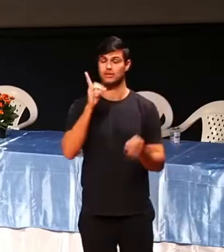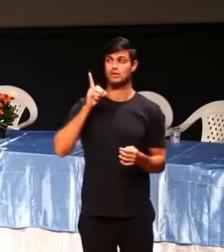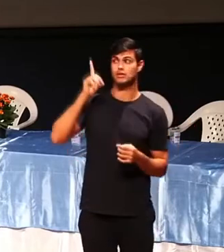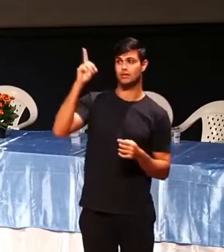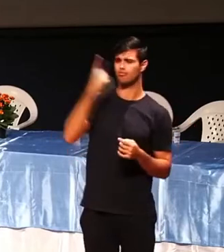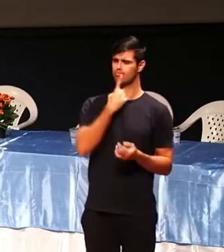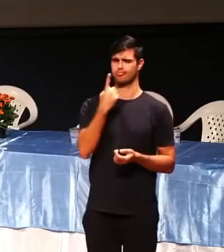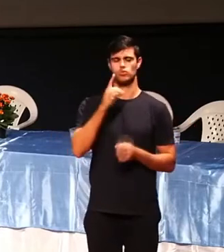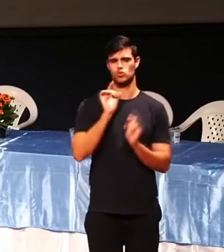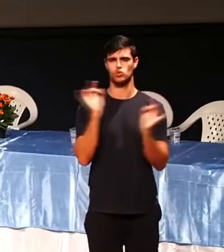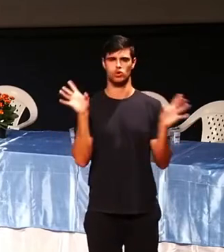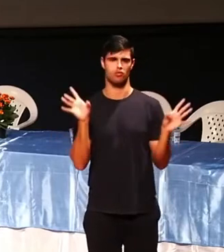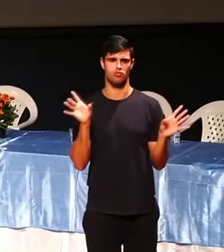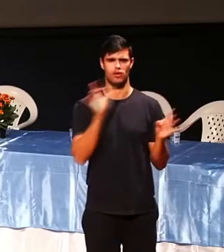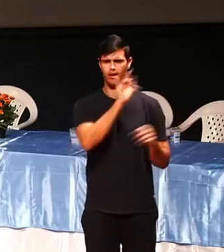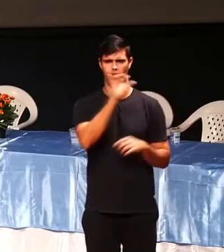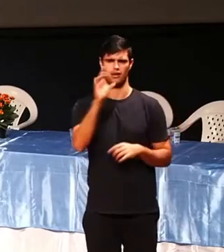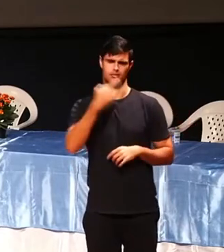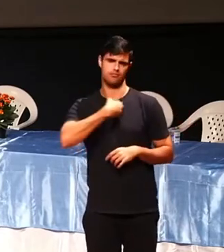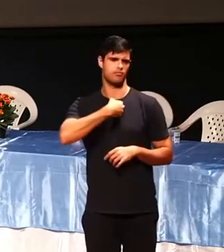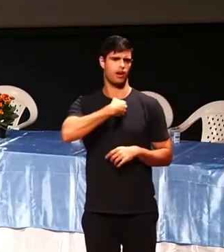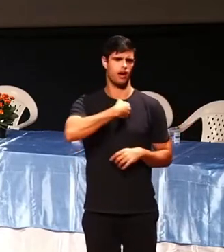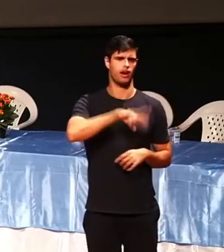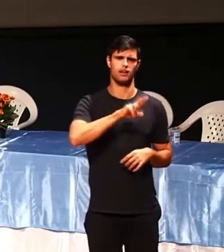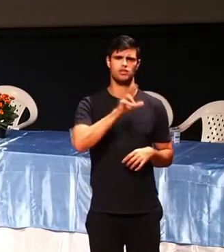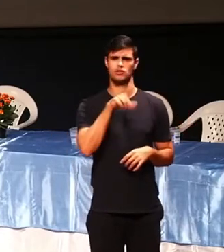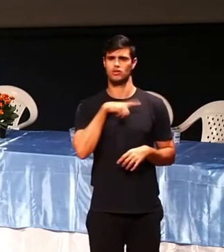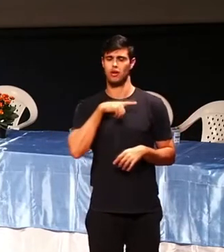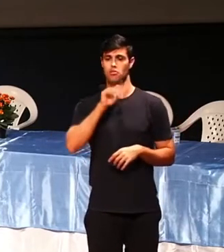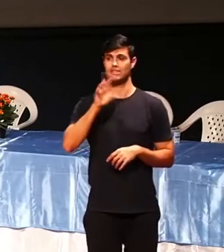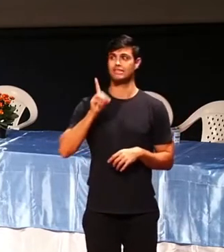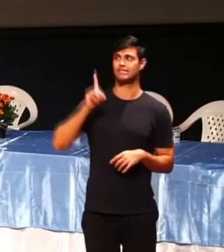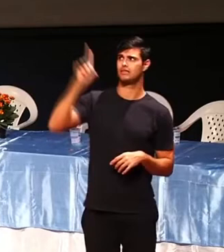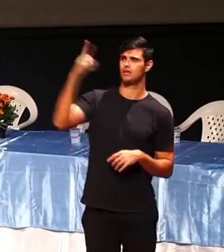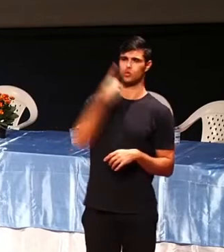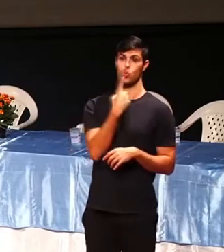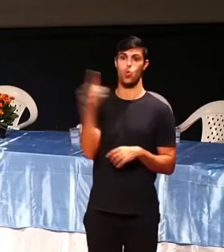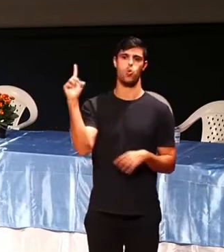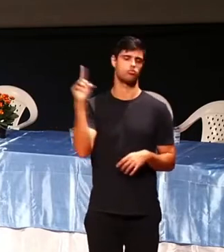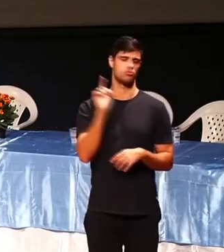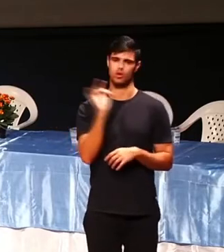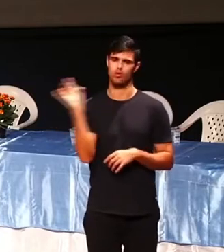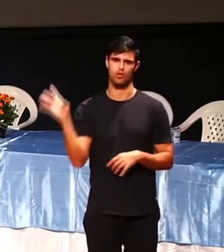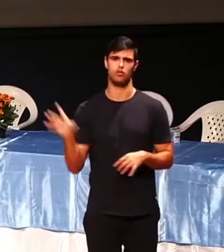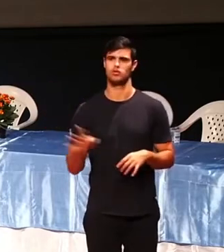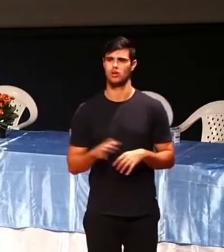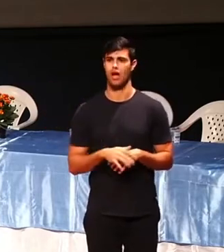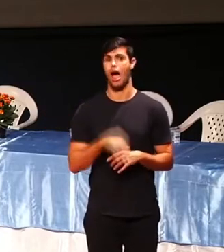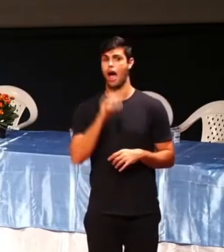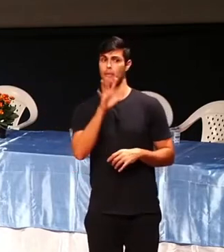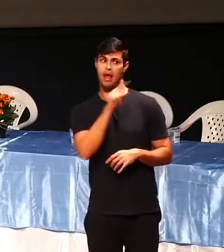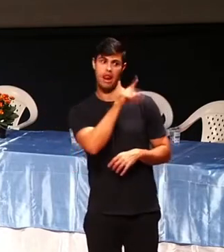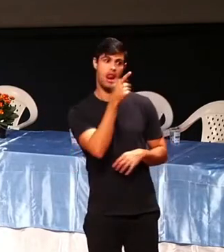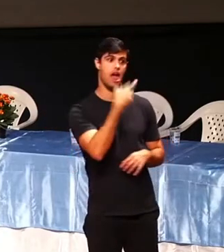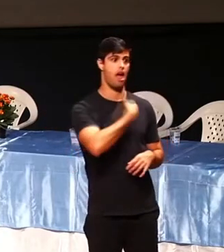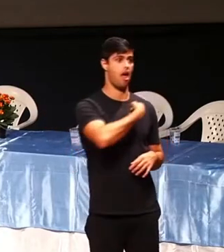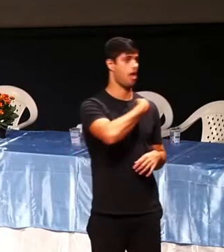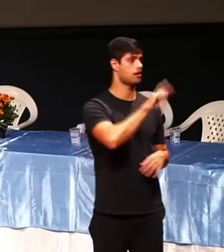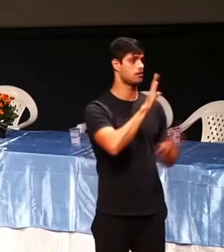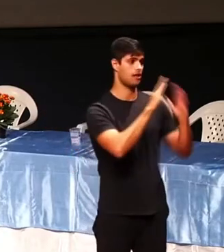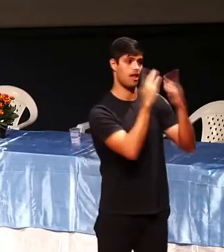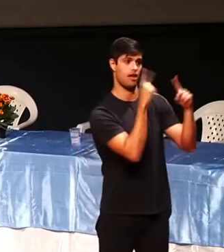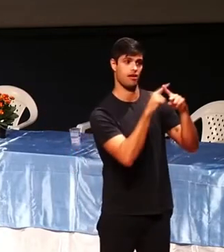cada um tem a sua. Deus é um só. Ai, mas vai lá na minha igreja, você está rito, que é melhor que a tua daqui desse centro. Ai,